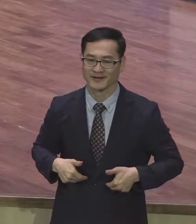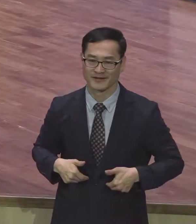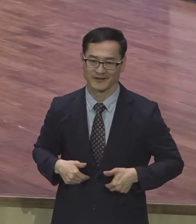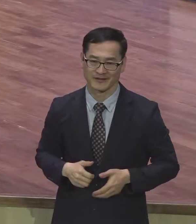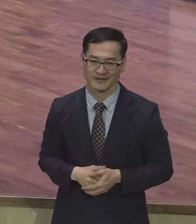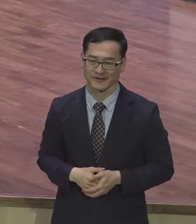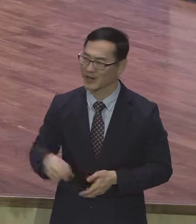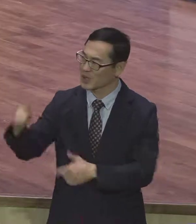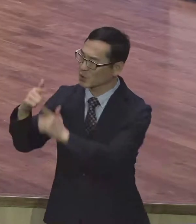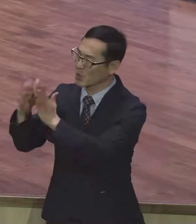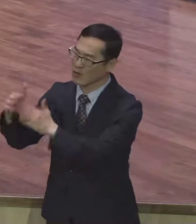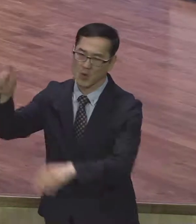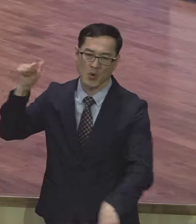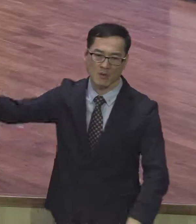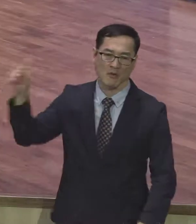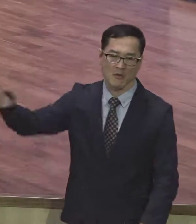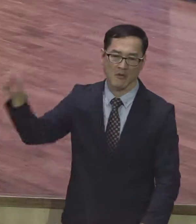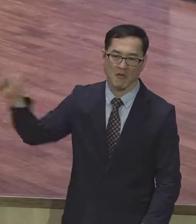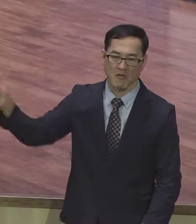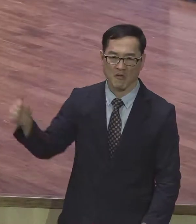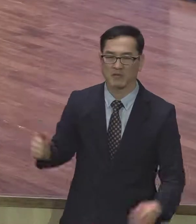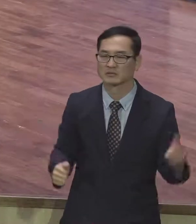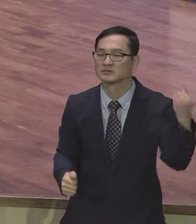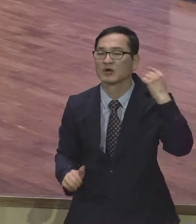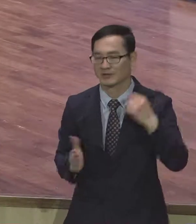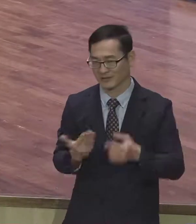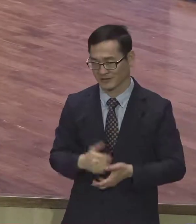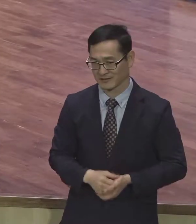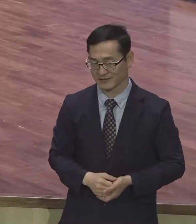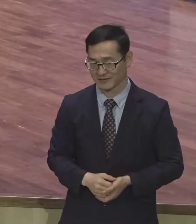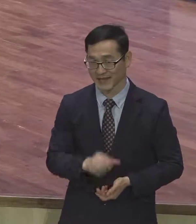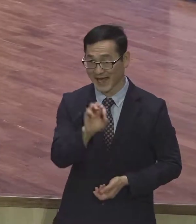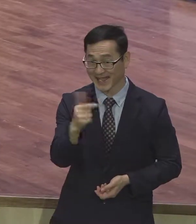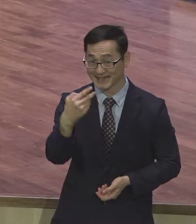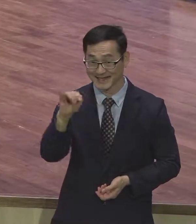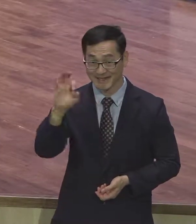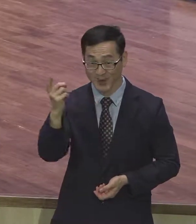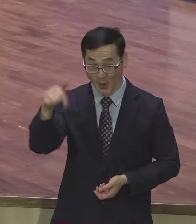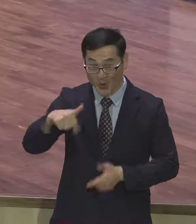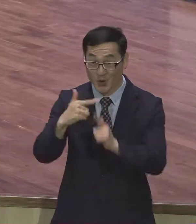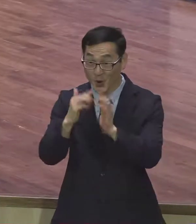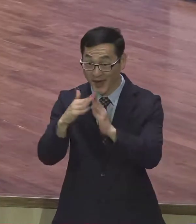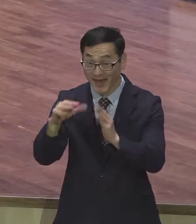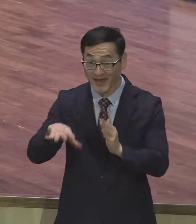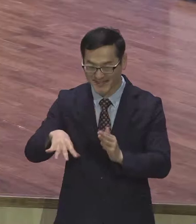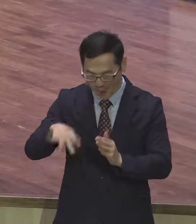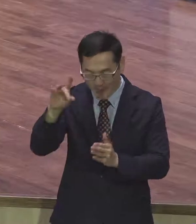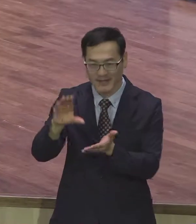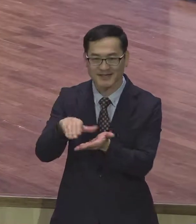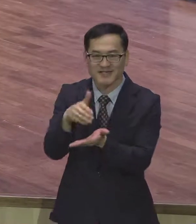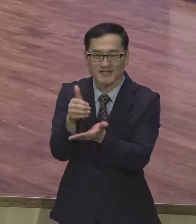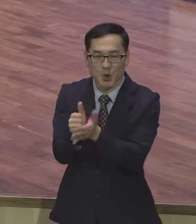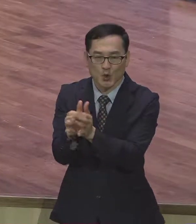참 좋은 교회 칭찬받는 교회 마치 안대교의 성도들이 처음으로 그리스도인이다 그리스도 같은 사람들이다